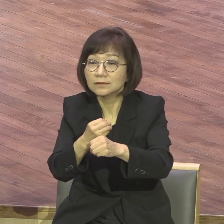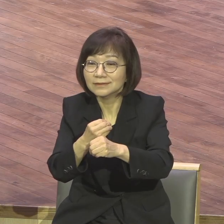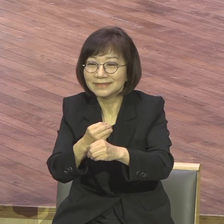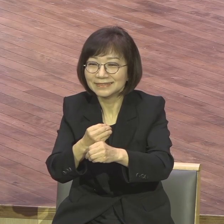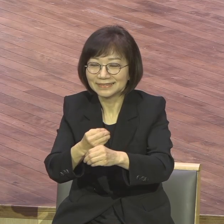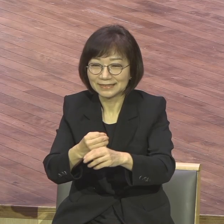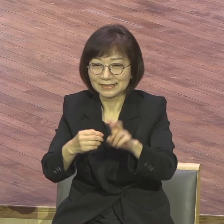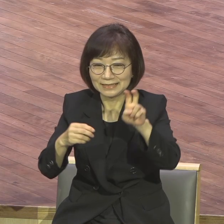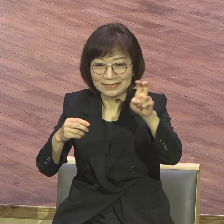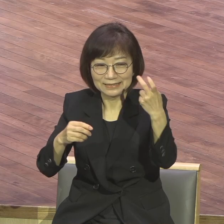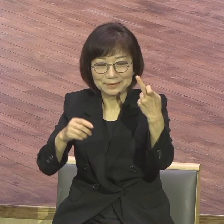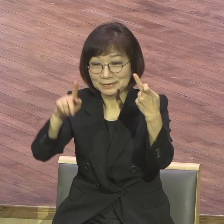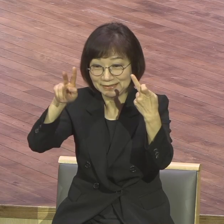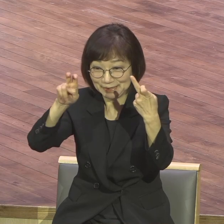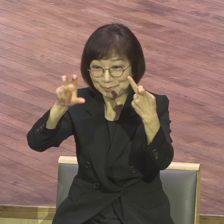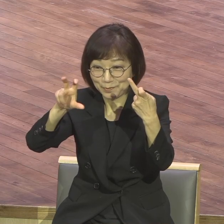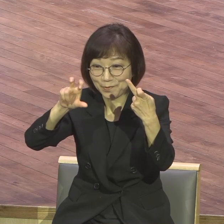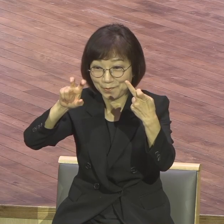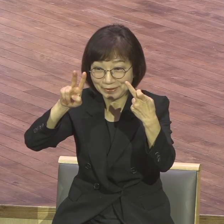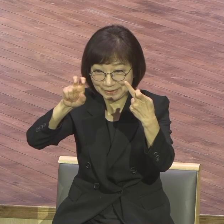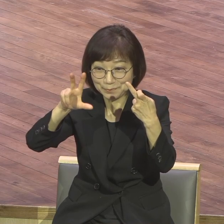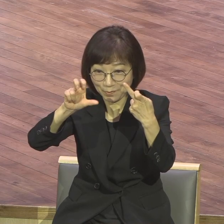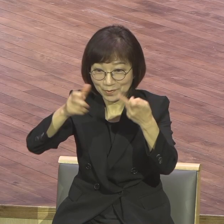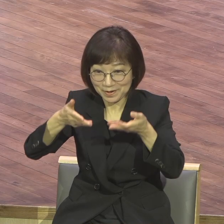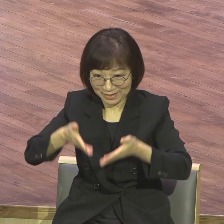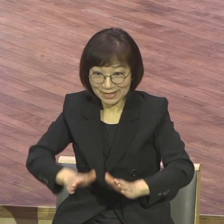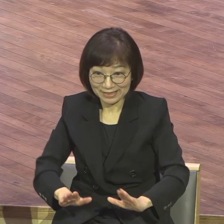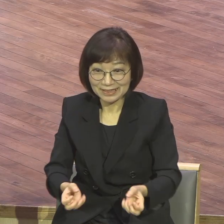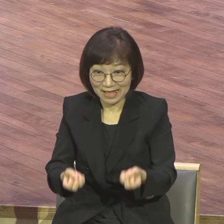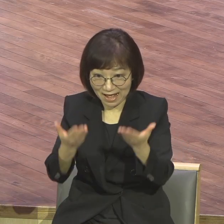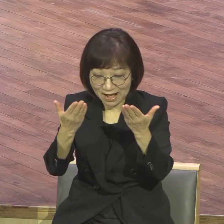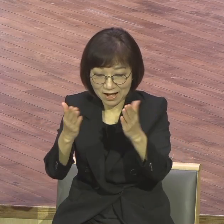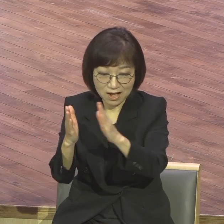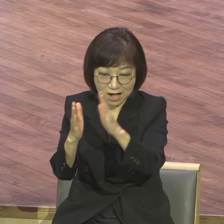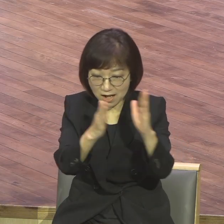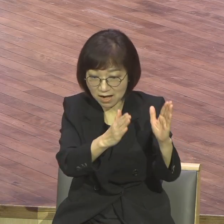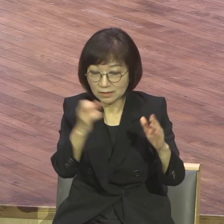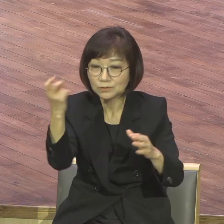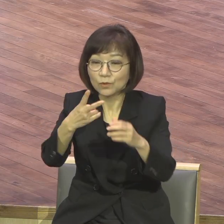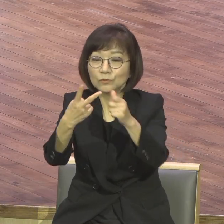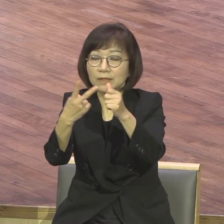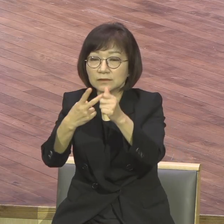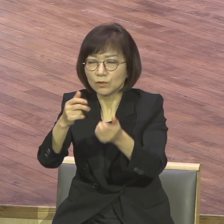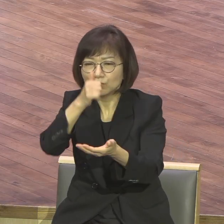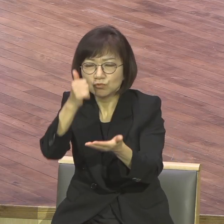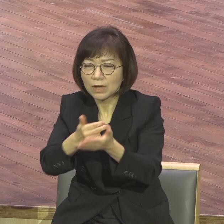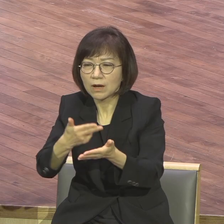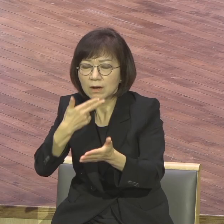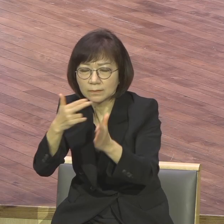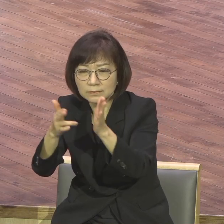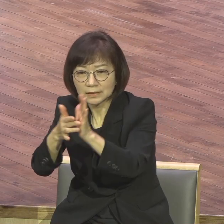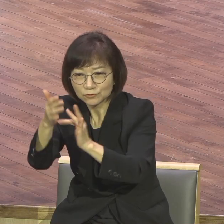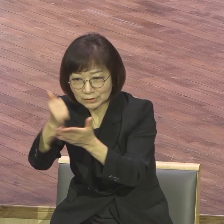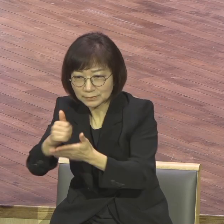아무 죄 없으신 예수님께서 우리 인간이 지은 모든 죄를 그렇게